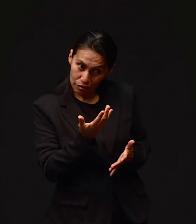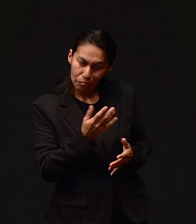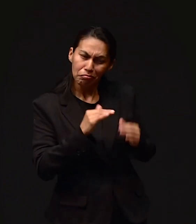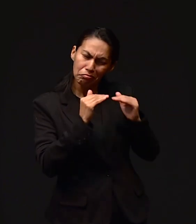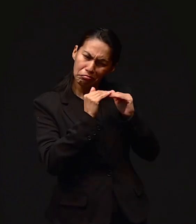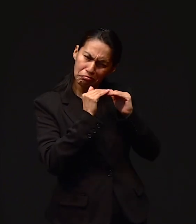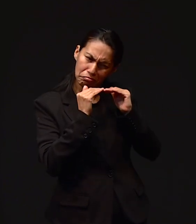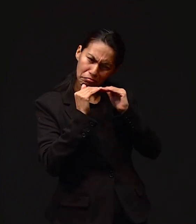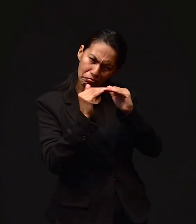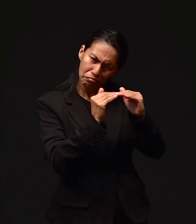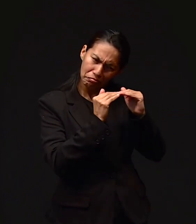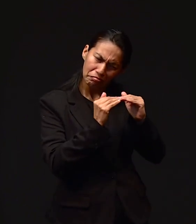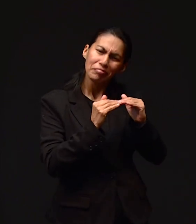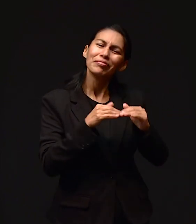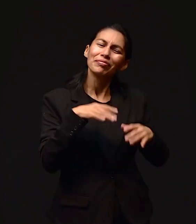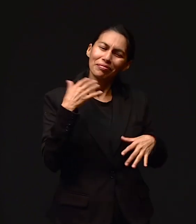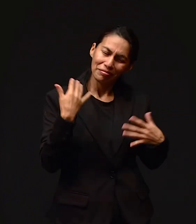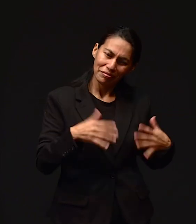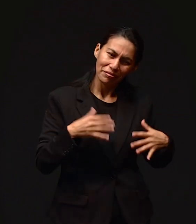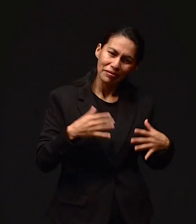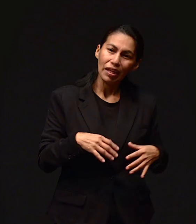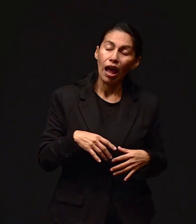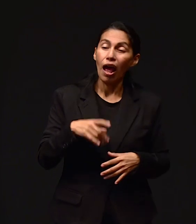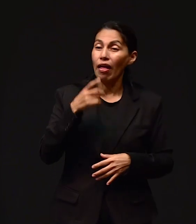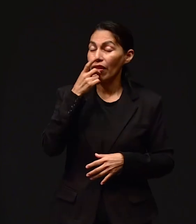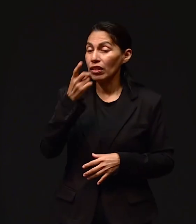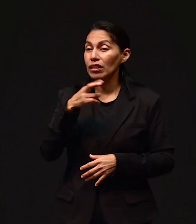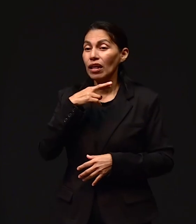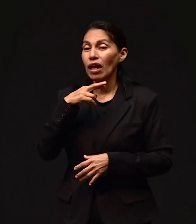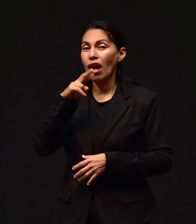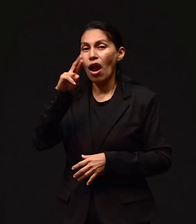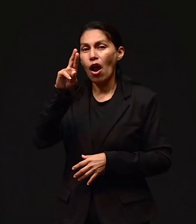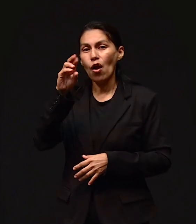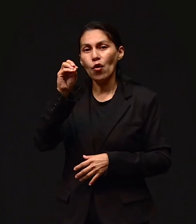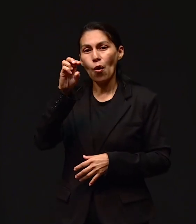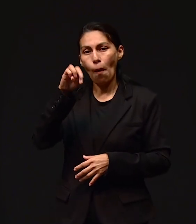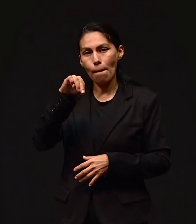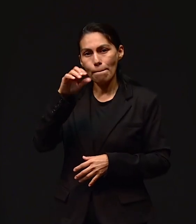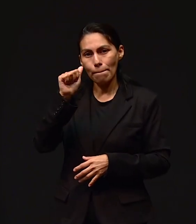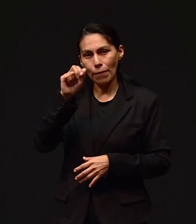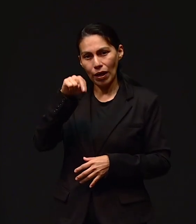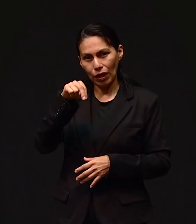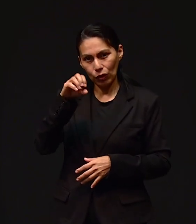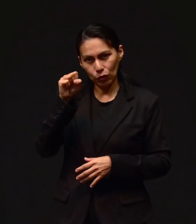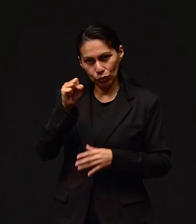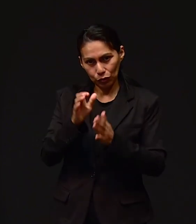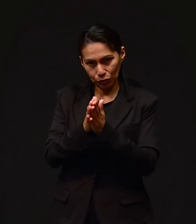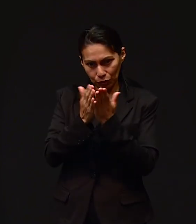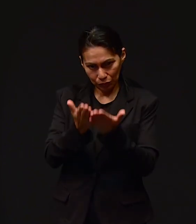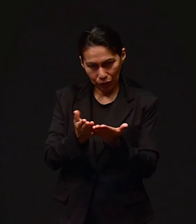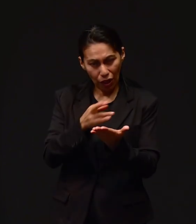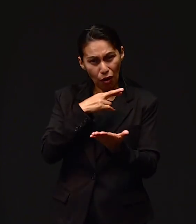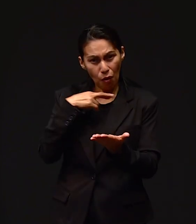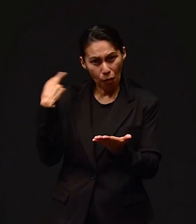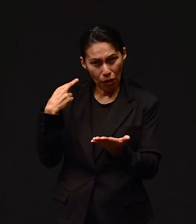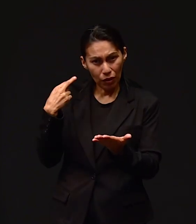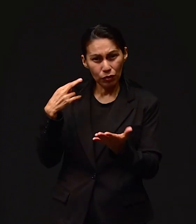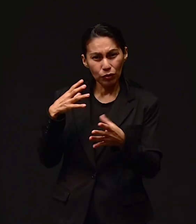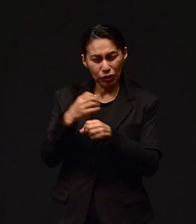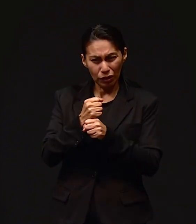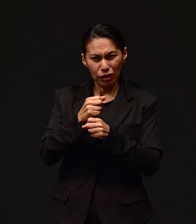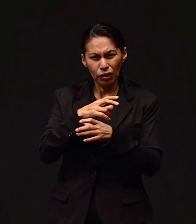exacto. A la medida. Eso dice Romano 12, 2, precisamente. Es que necesitamos